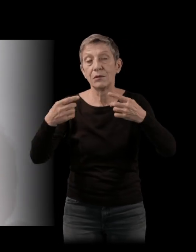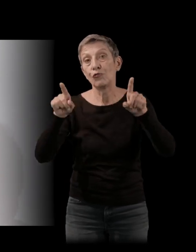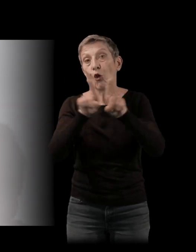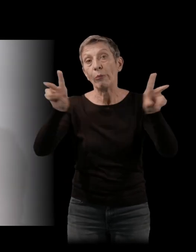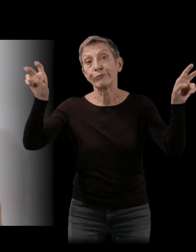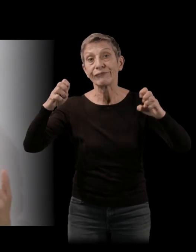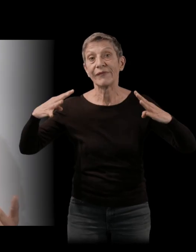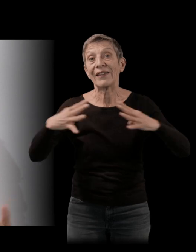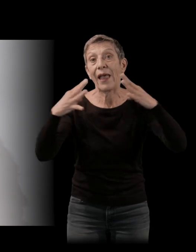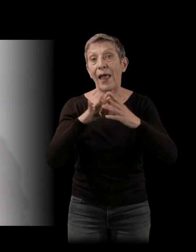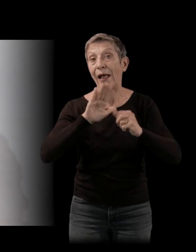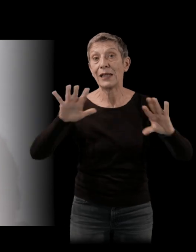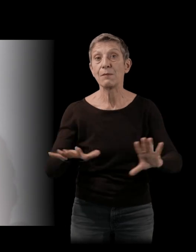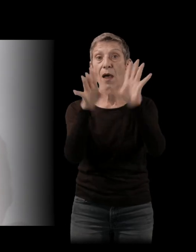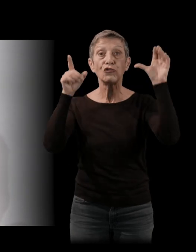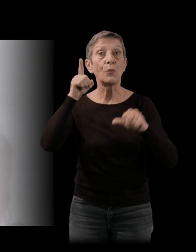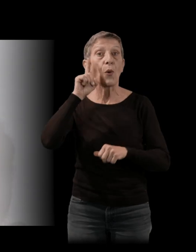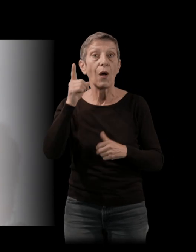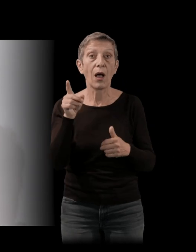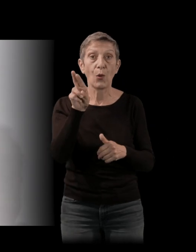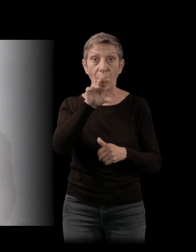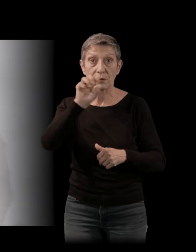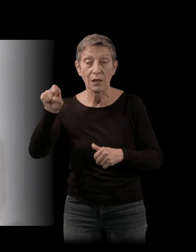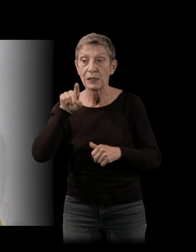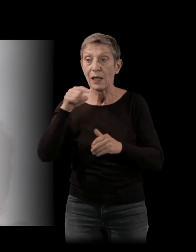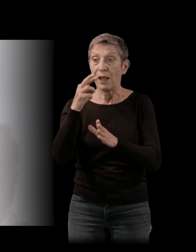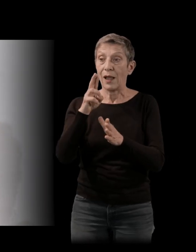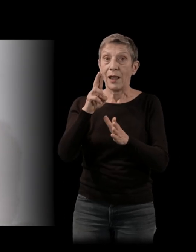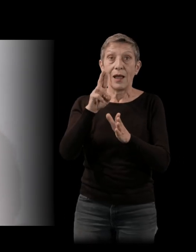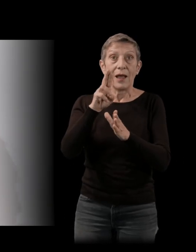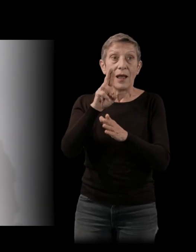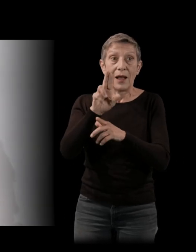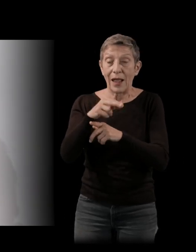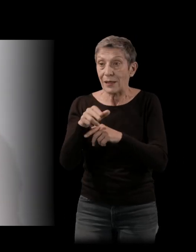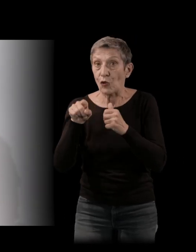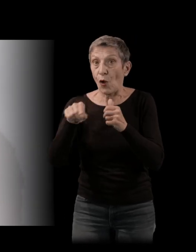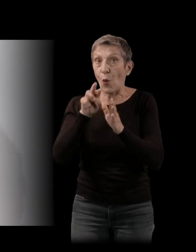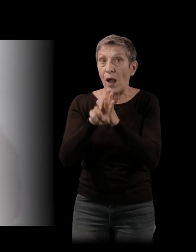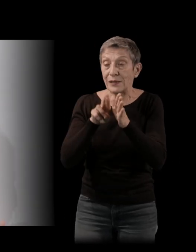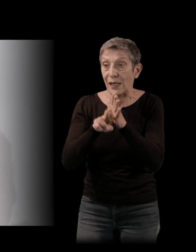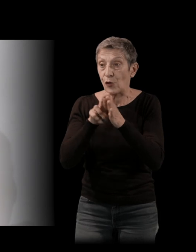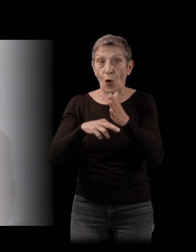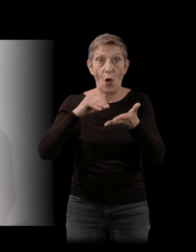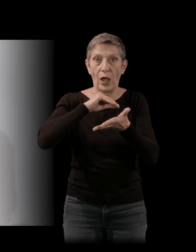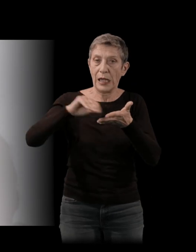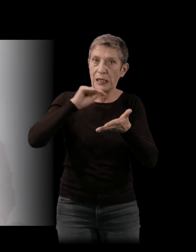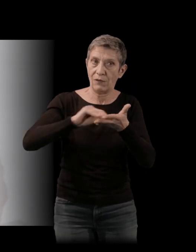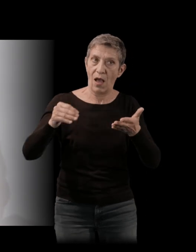Soviétiques, ils envoient effectivement des réalisateurs, des écrivains qui sont vraiment la voix du parti. Il y a les